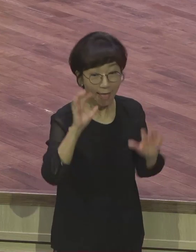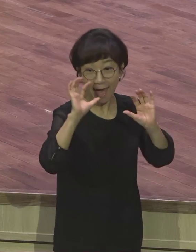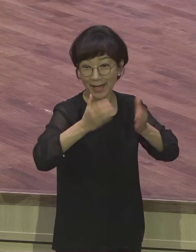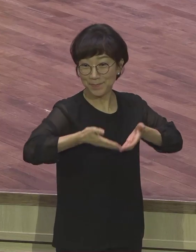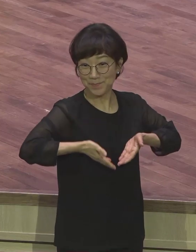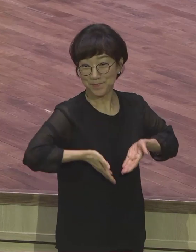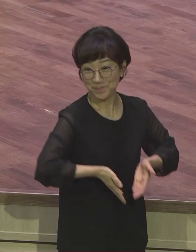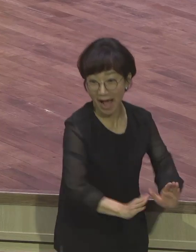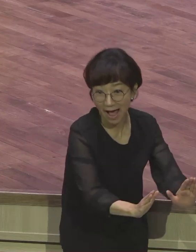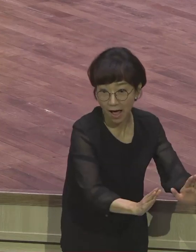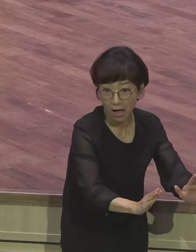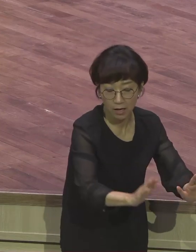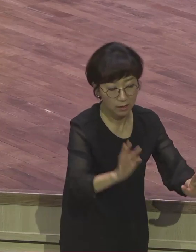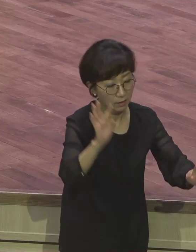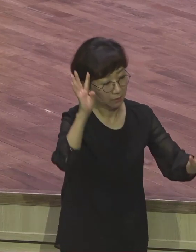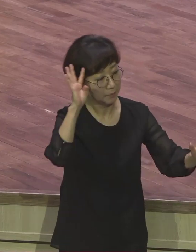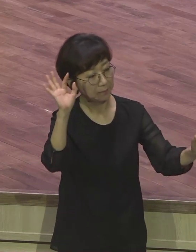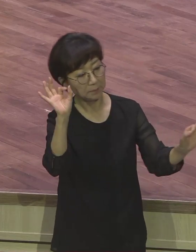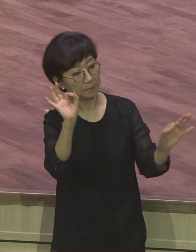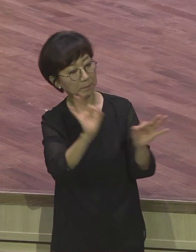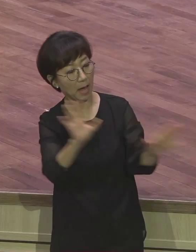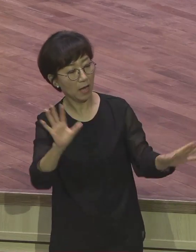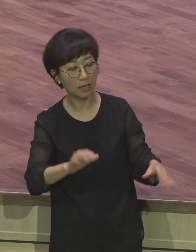태어났는데 이게 웬일입니까 쌍둥이가 태어났어.